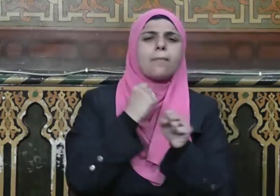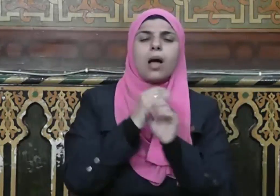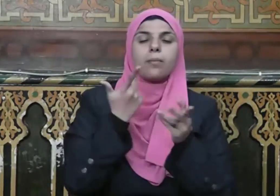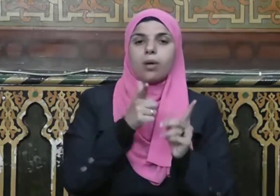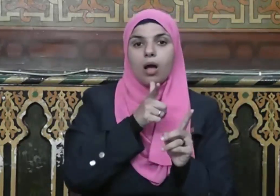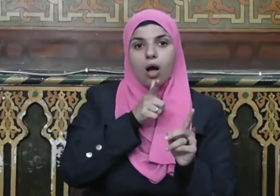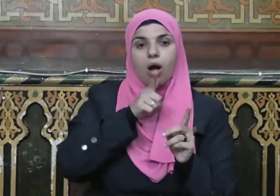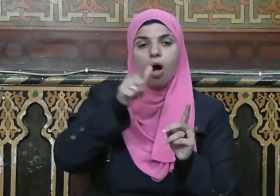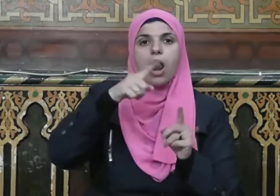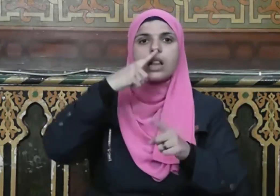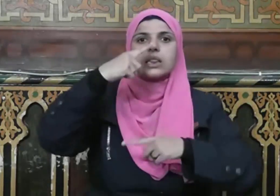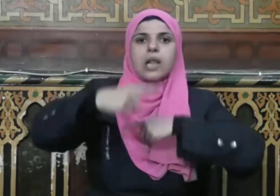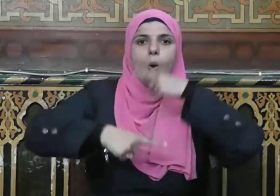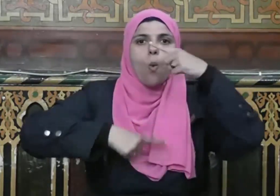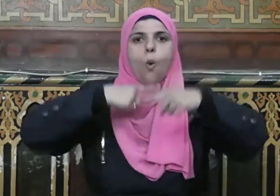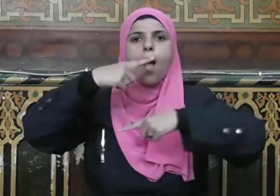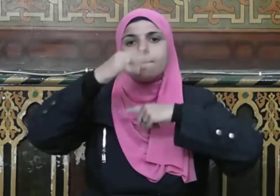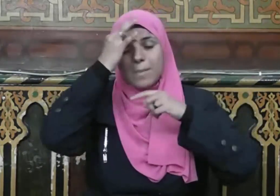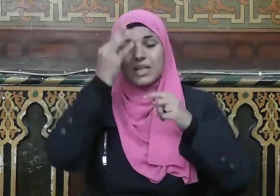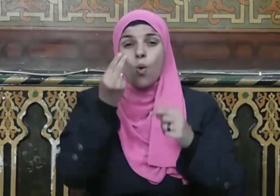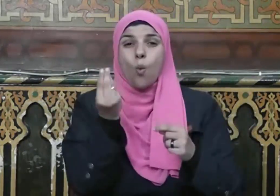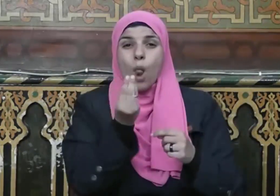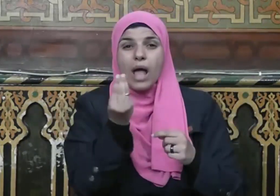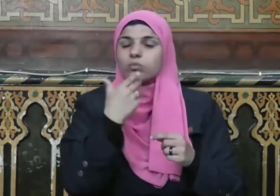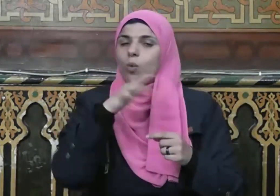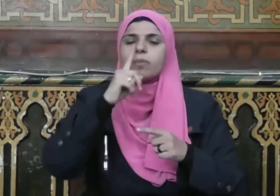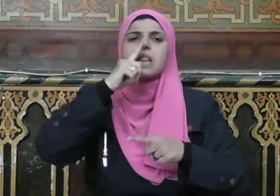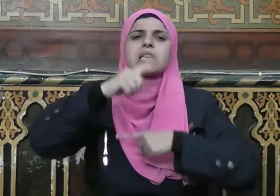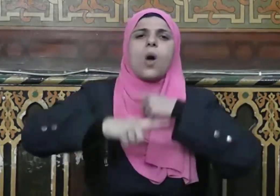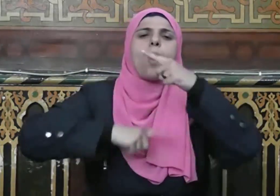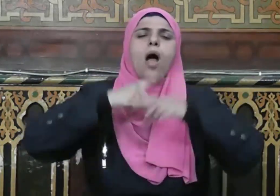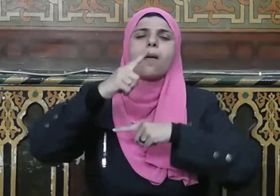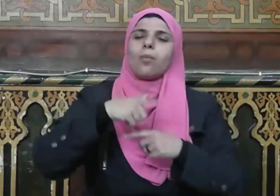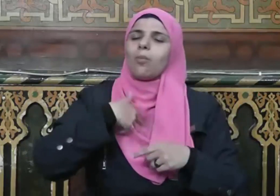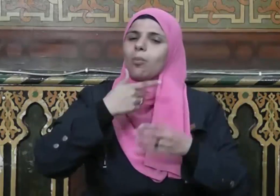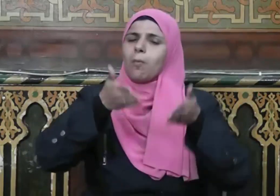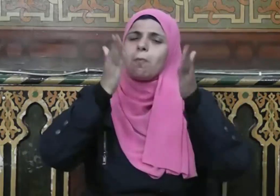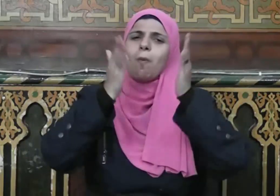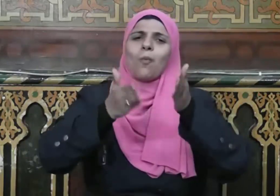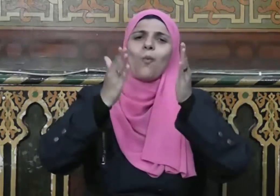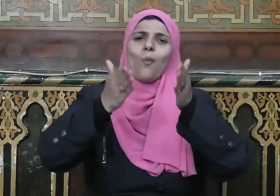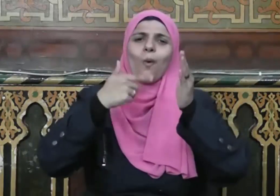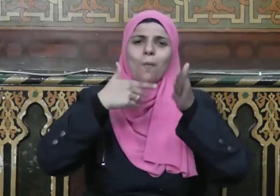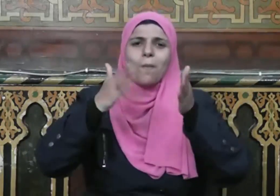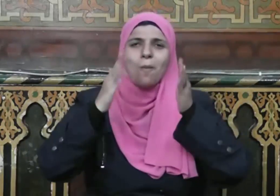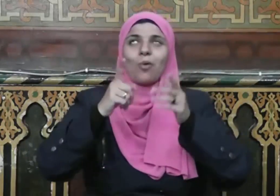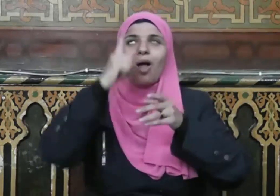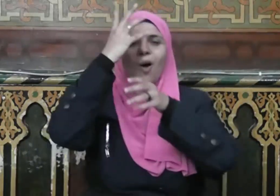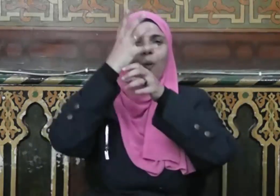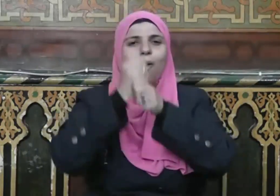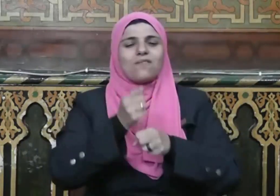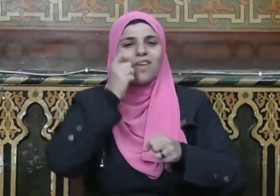أدومها وإن قل فهنيئا لمن وفقه الله لطاعته